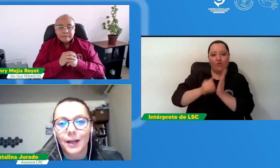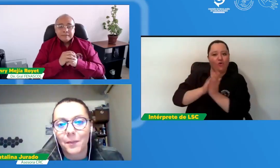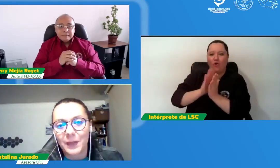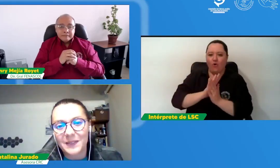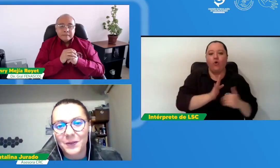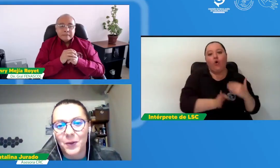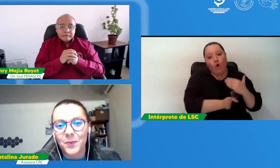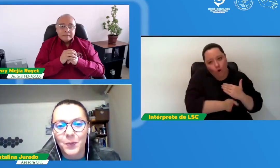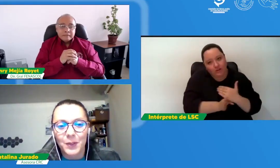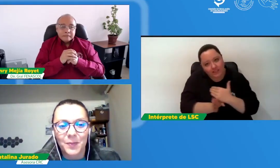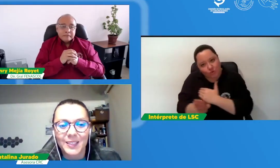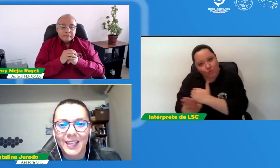precisión muchísimas gracias